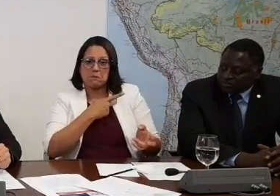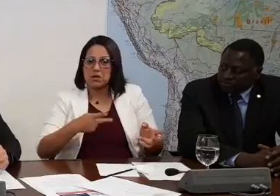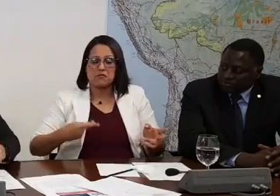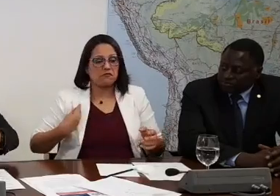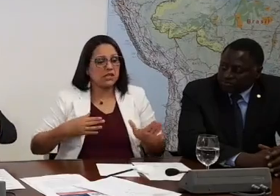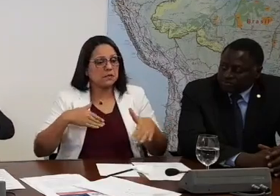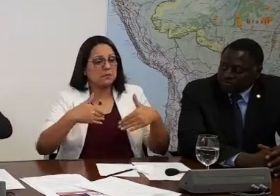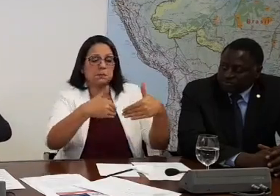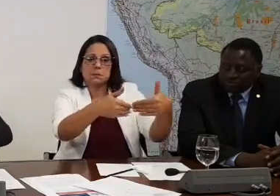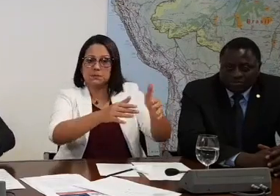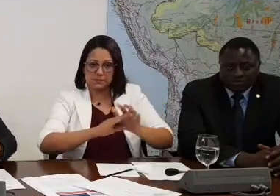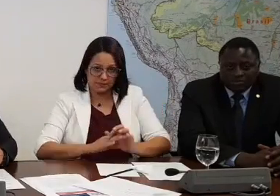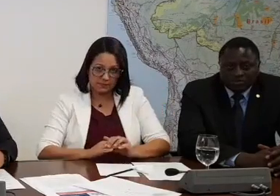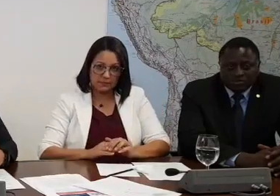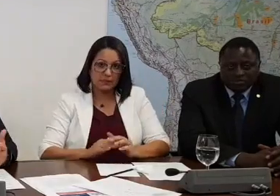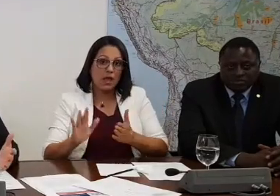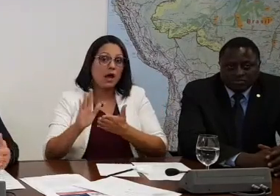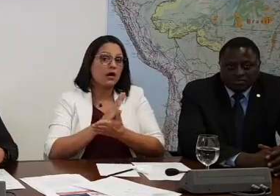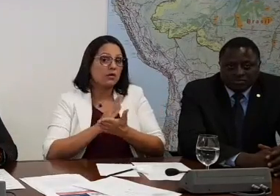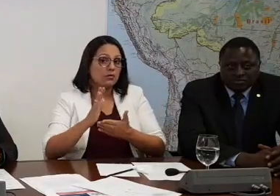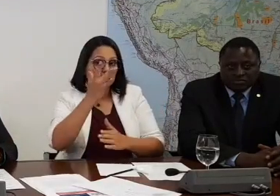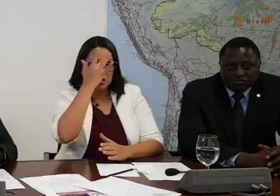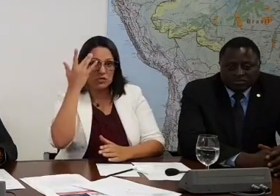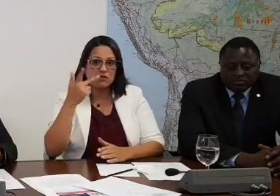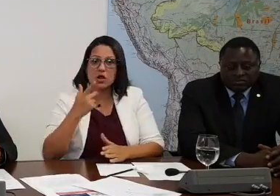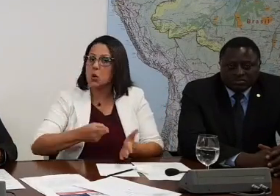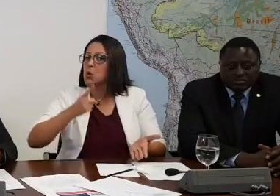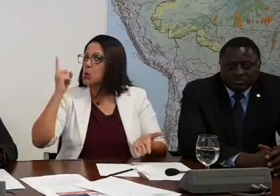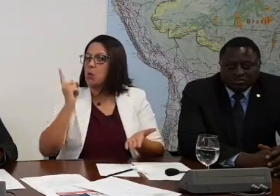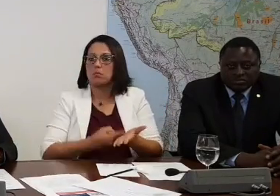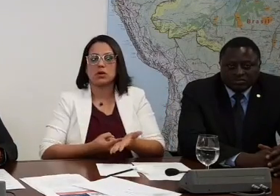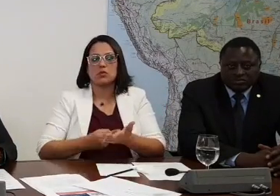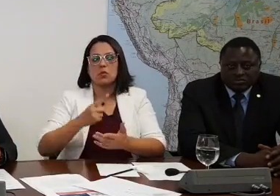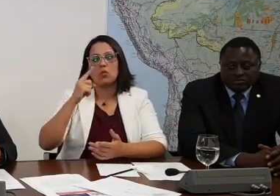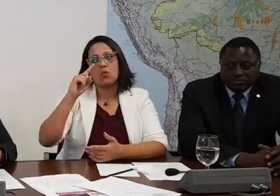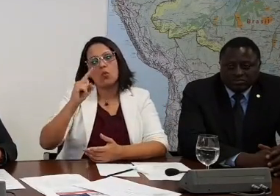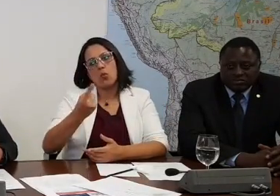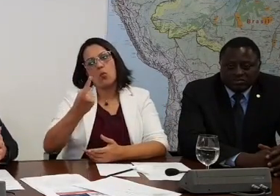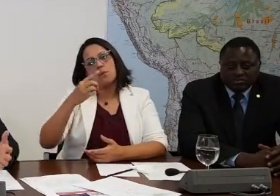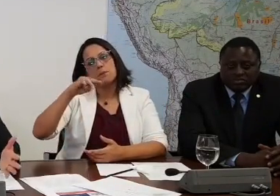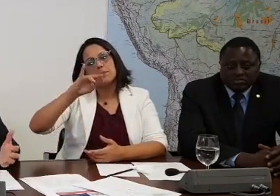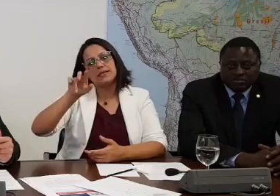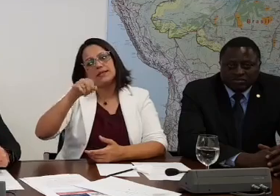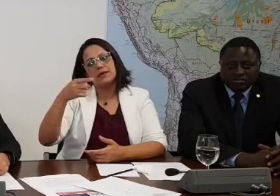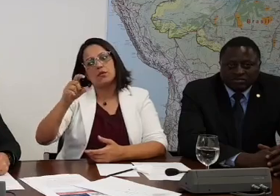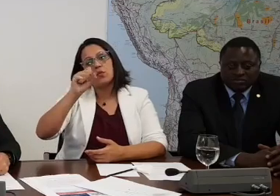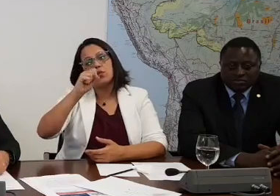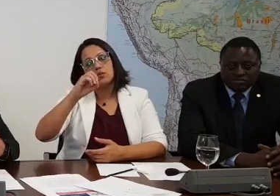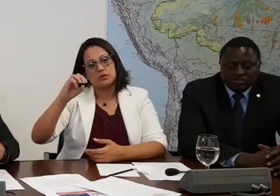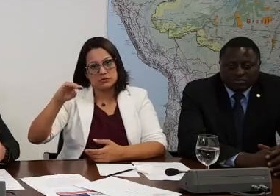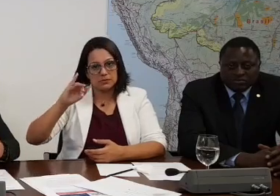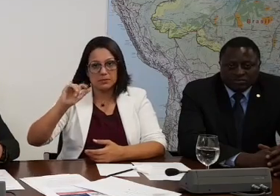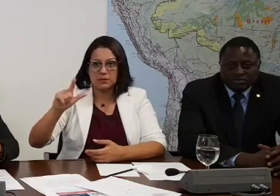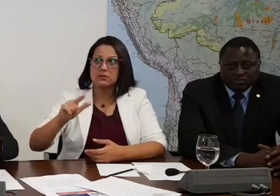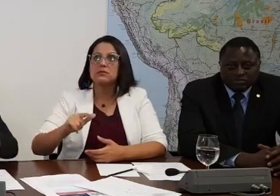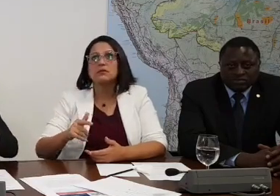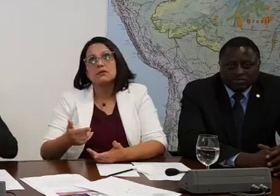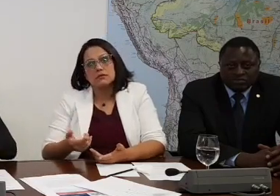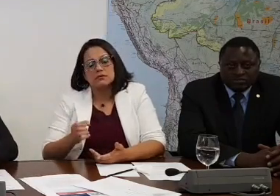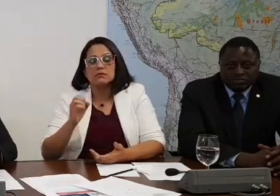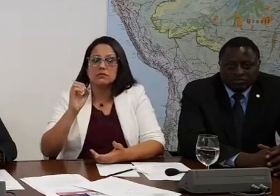leva a tua vida. Alguns falam, tem um compromisso, um milhão e 800 mil eleitores, tudo bem, pô, acontece,